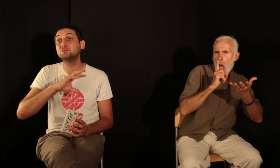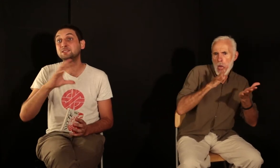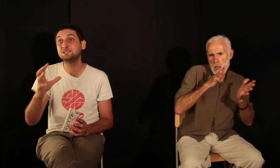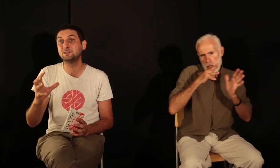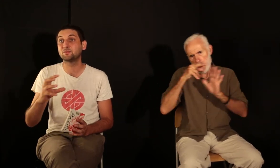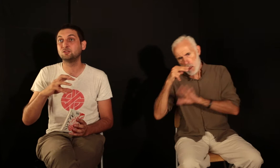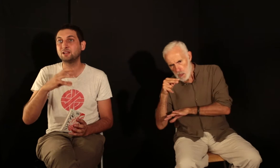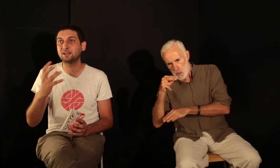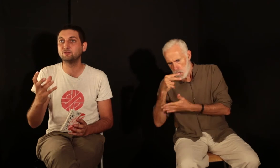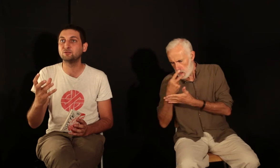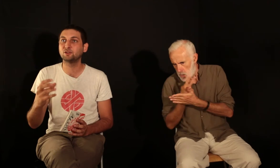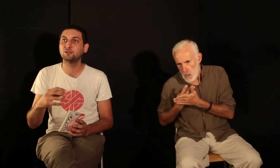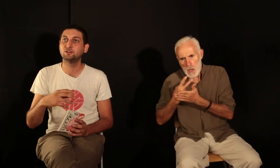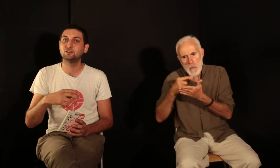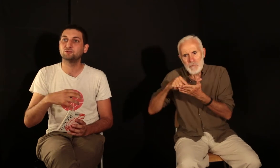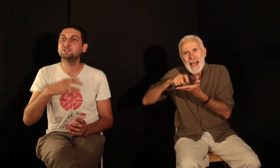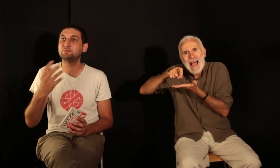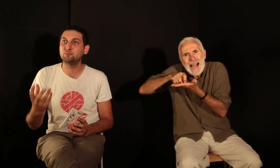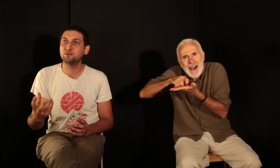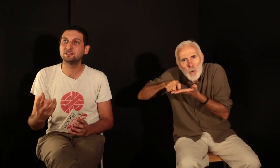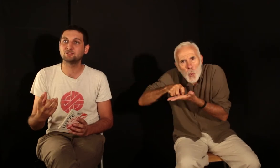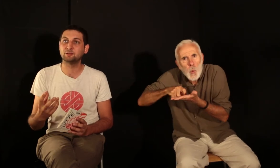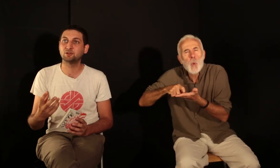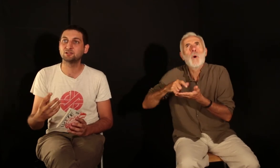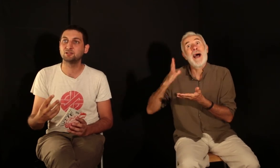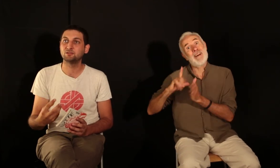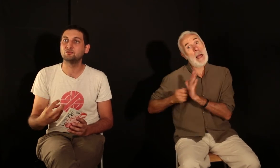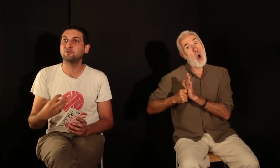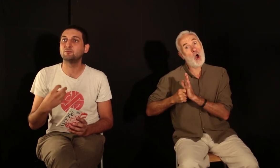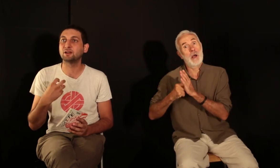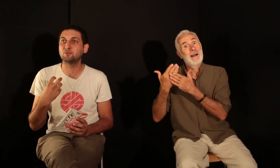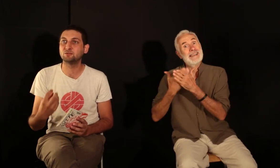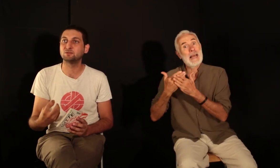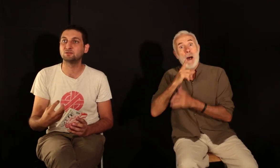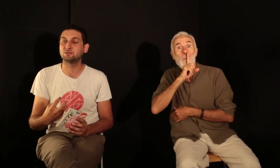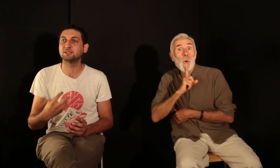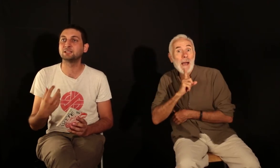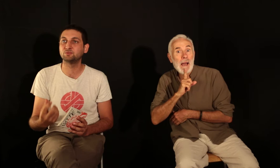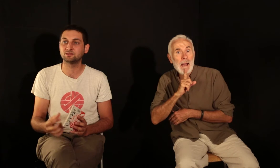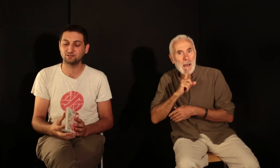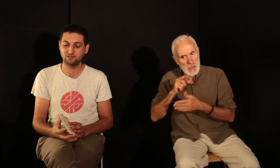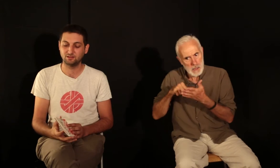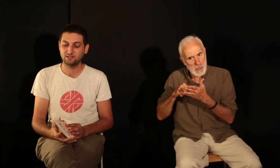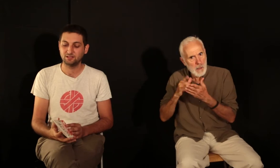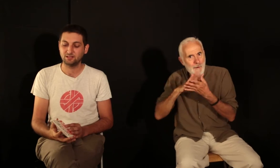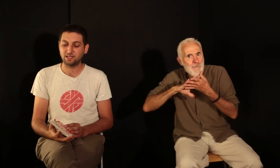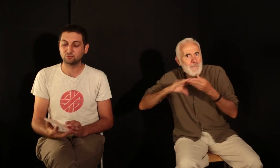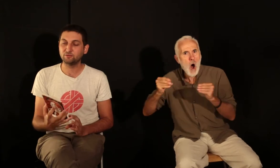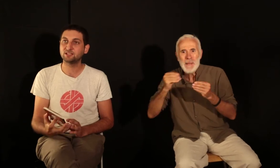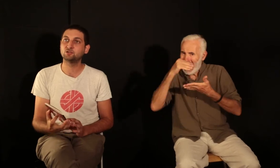outils de la gravure, du cinéma muet naissant de l'époque, une forme vraiment très très puissante. Et donc « Le visage de